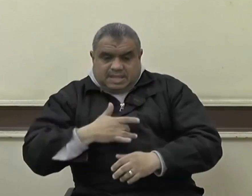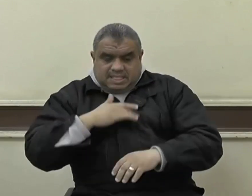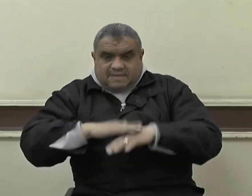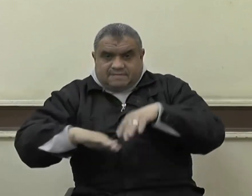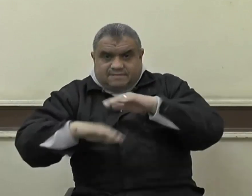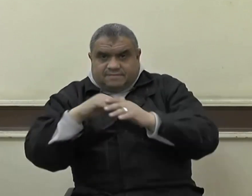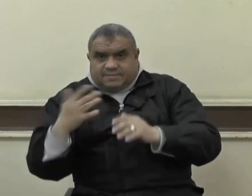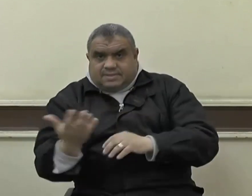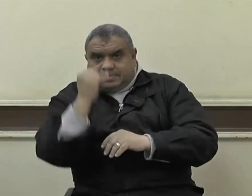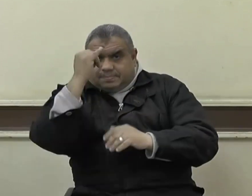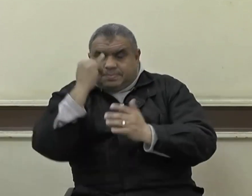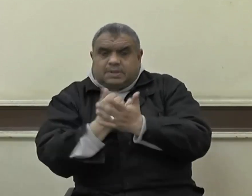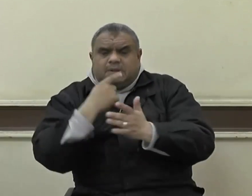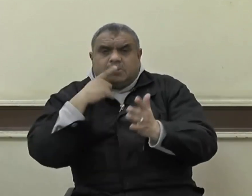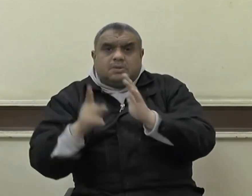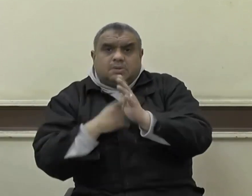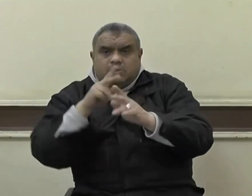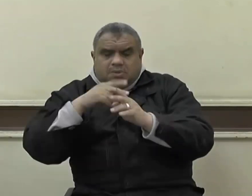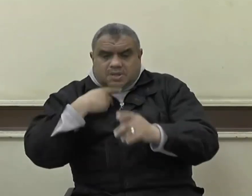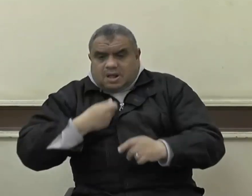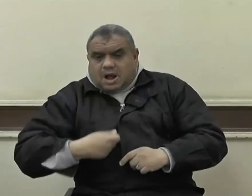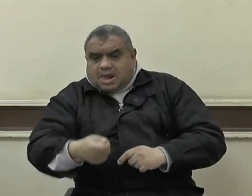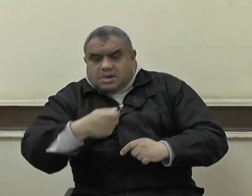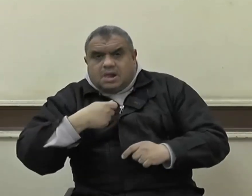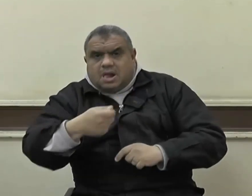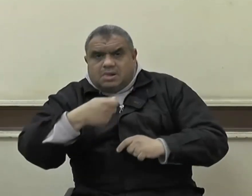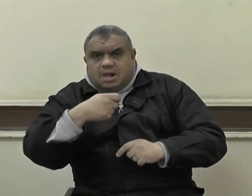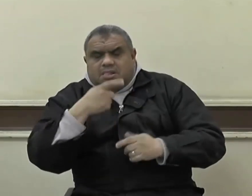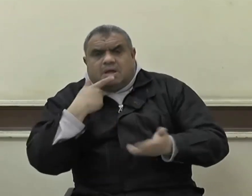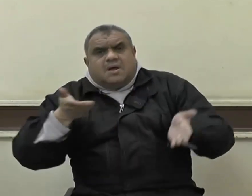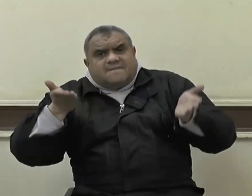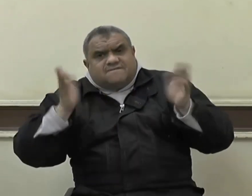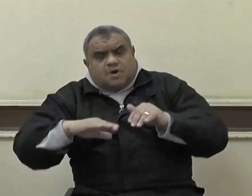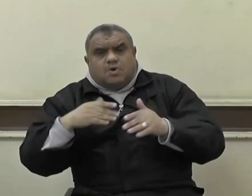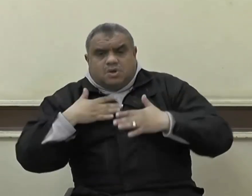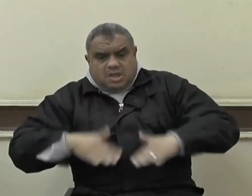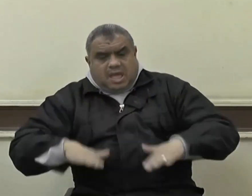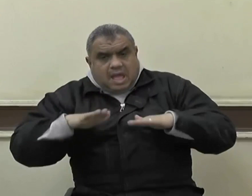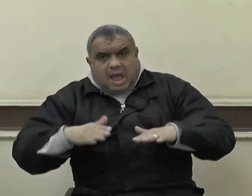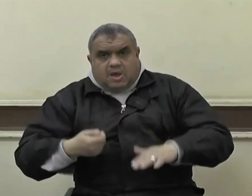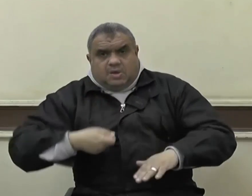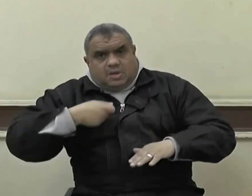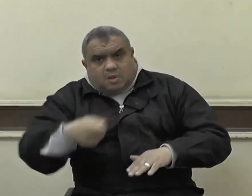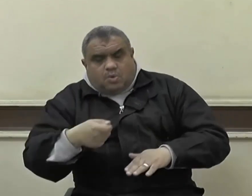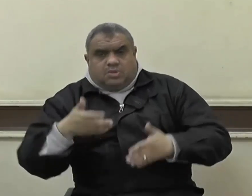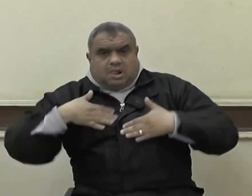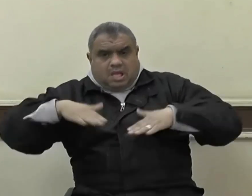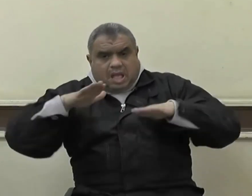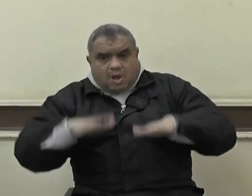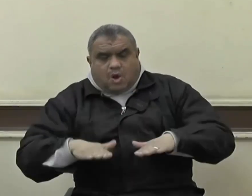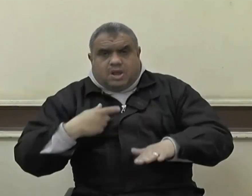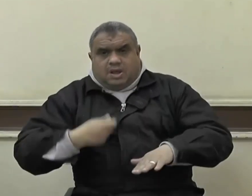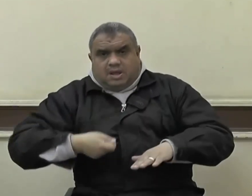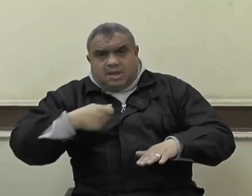ثم أحيا ثم أقتل ثم أحيا ثم أقتل ولذلك كان